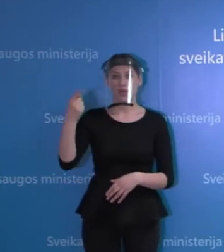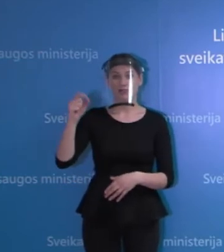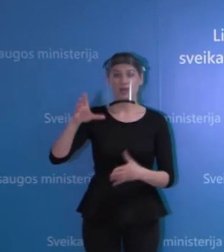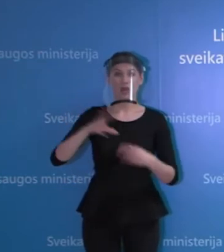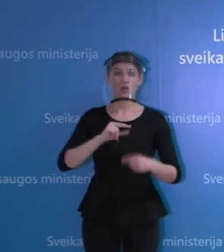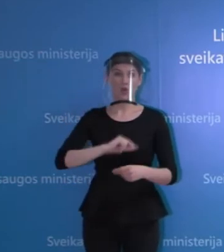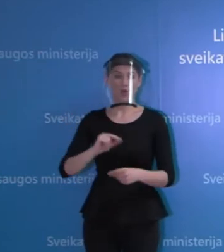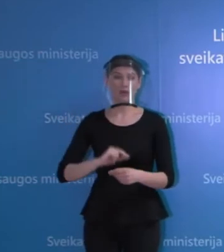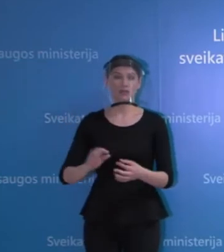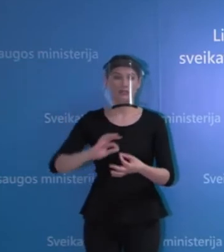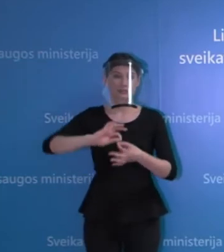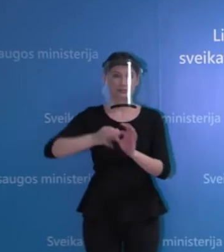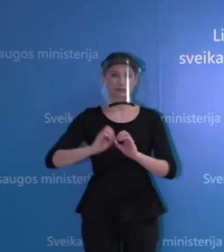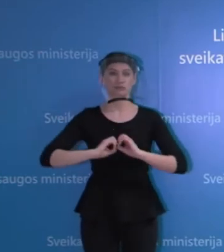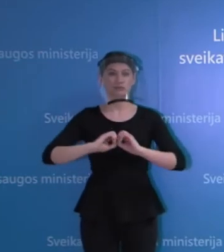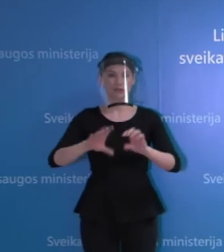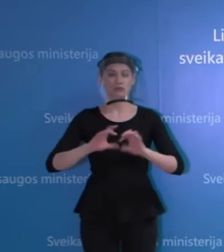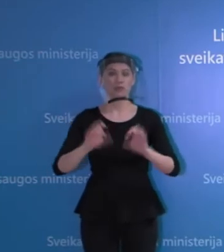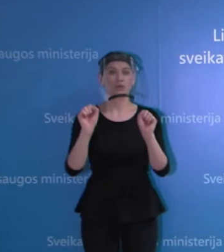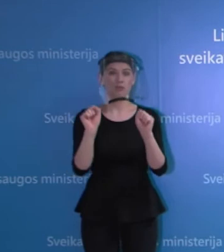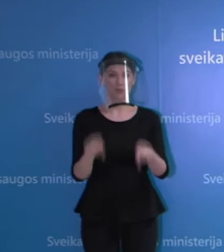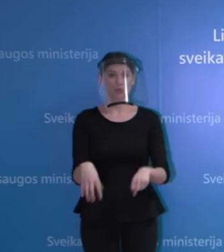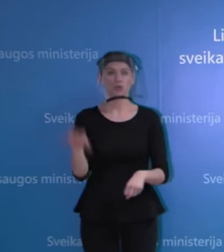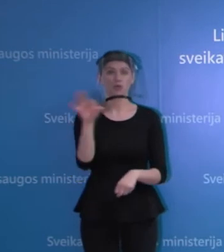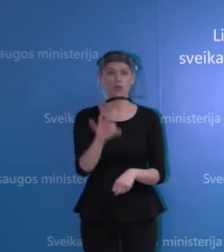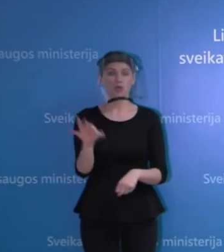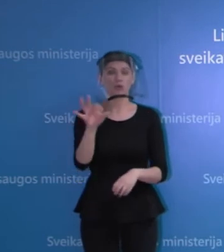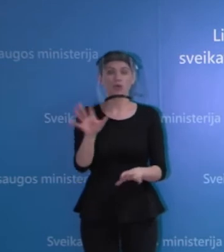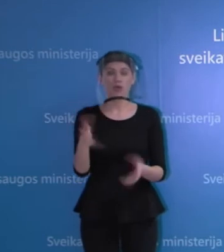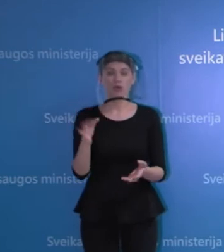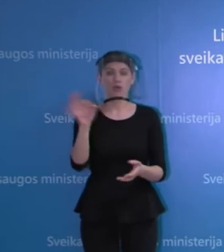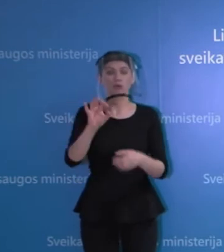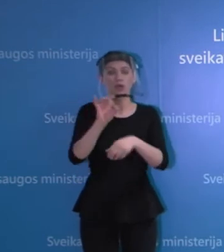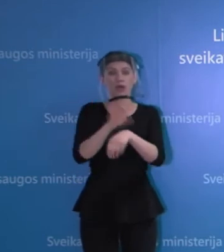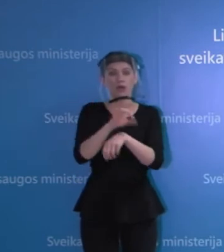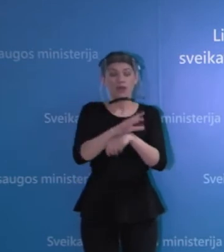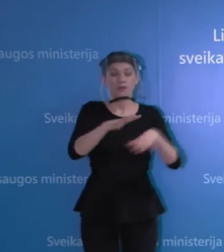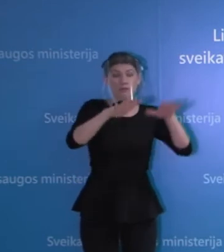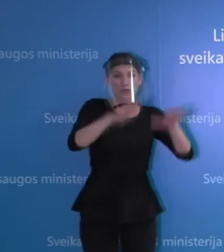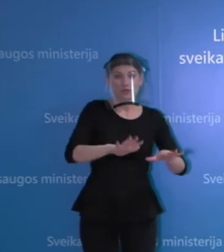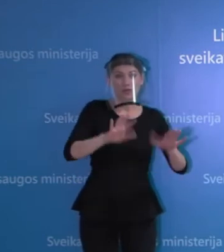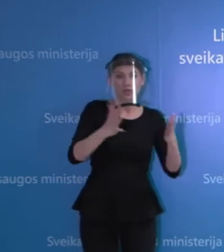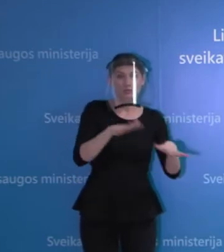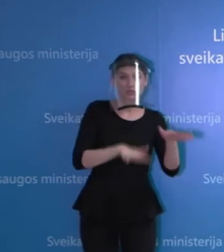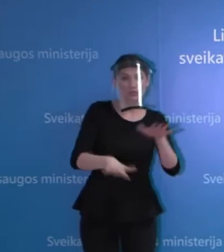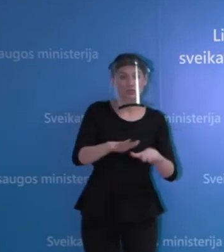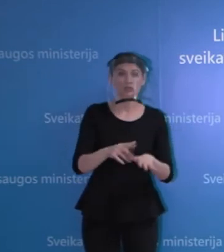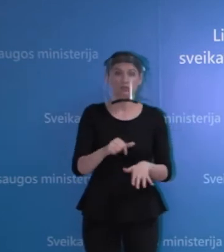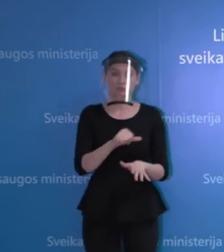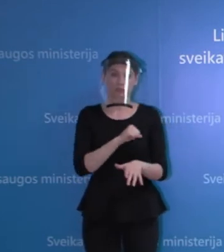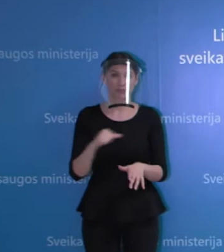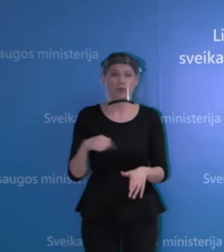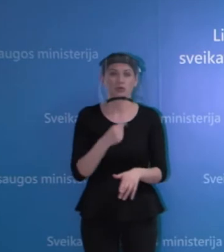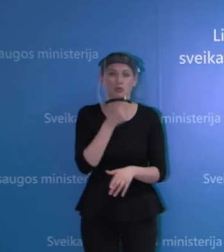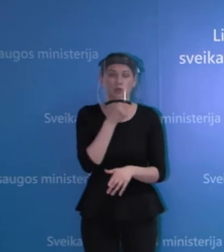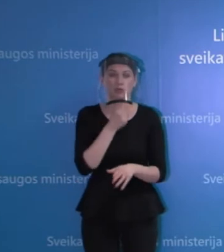galės paskui plačiau paminėti apie Klaipėdos situaciją, bet kelią tą žodžių norėčiau